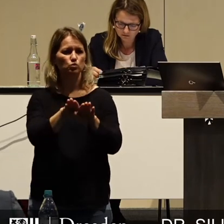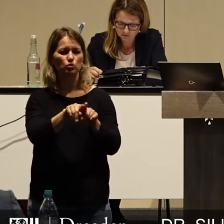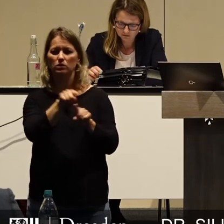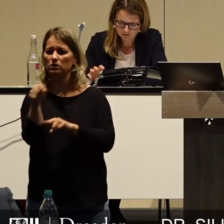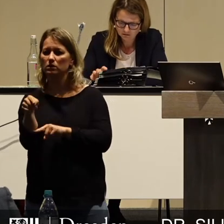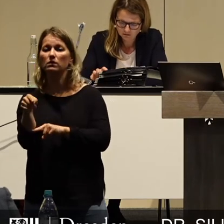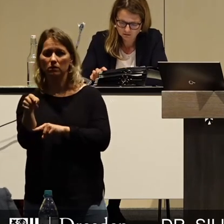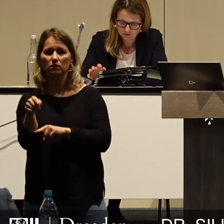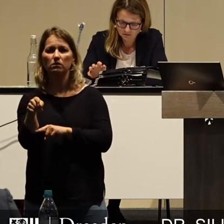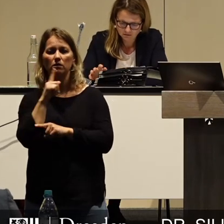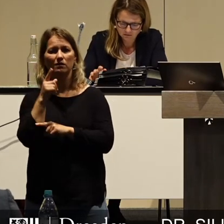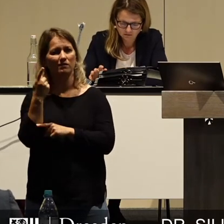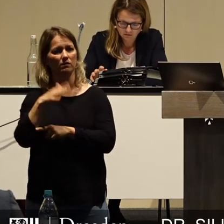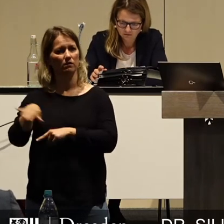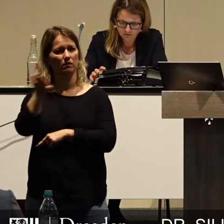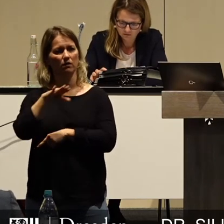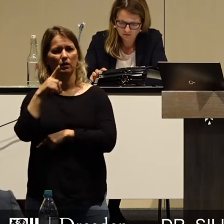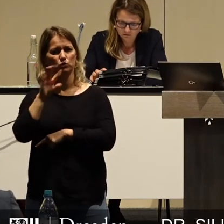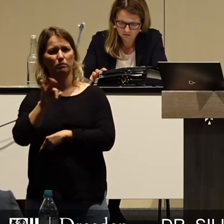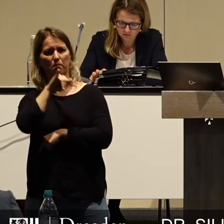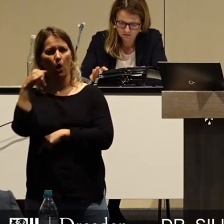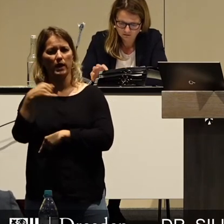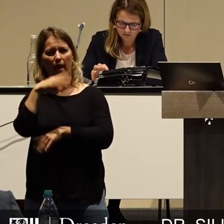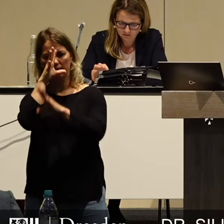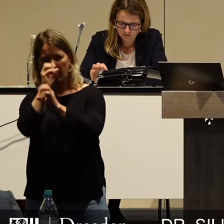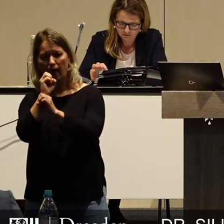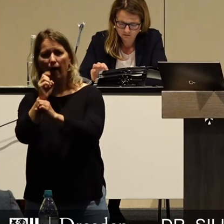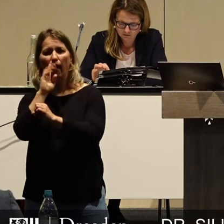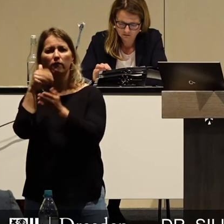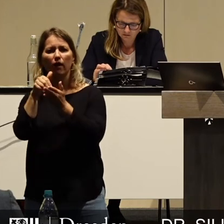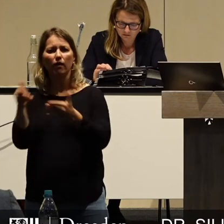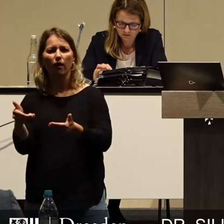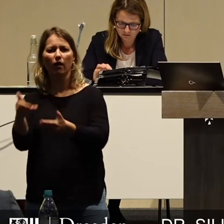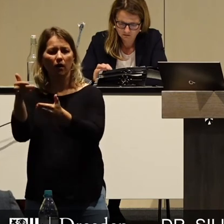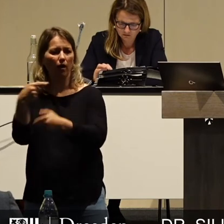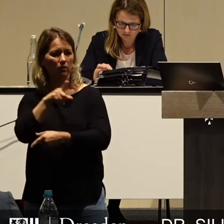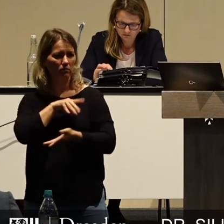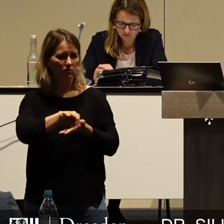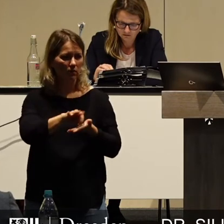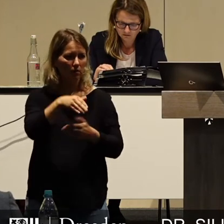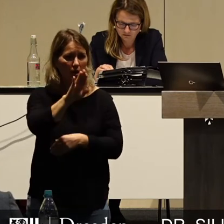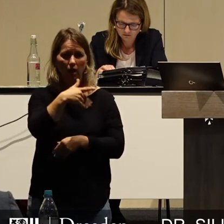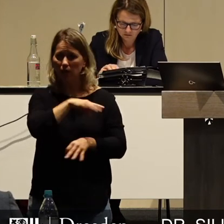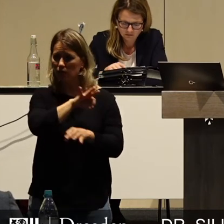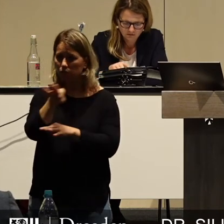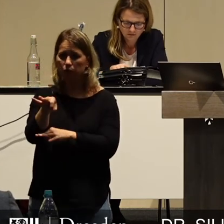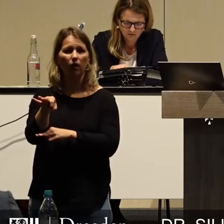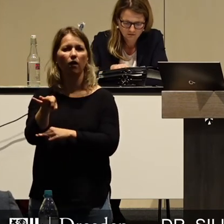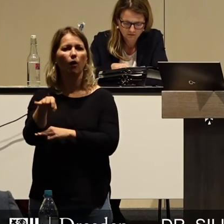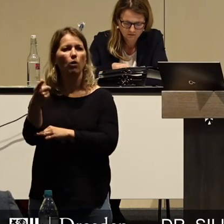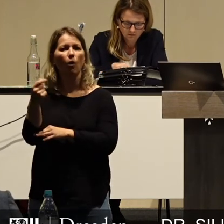einseitig ideologisch kontaminierte Projekte ungeschoren oder möglicherweise sogar noch mit mehr Geld davon kommen.